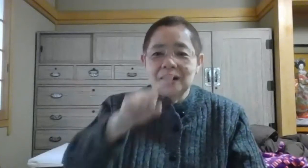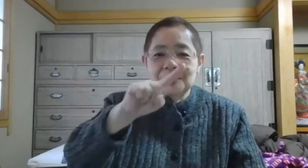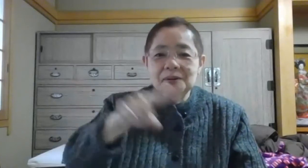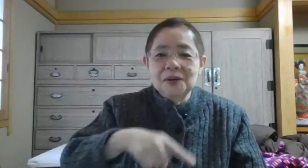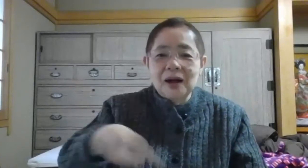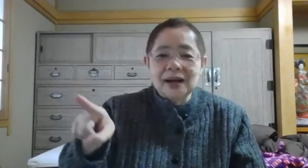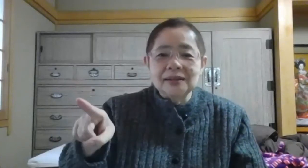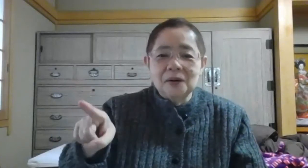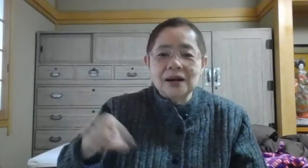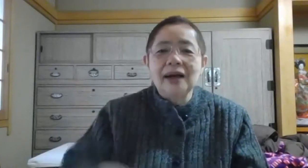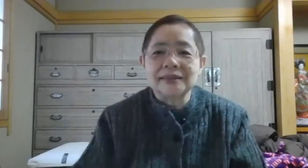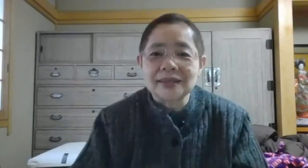運のカタカナを書いてください。